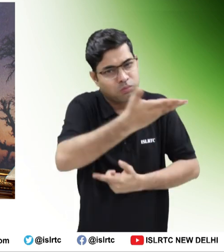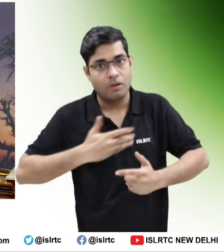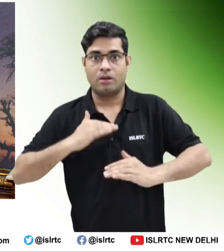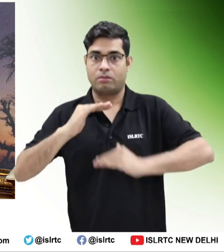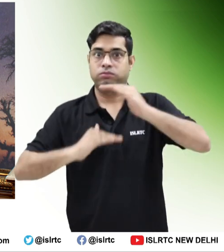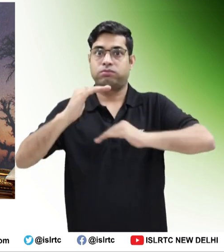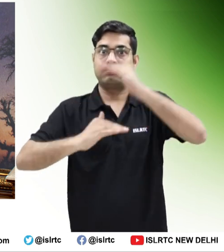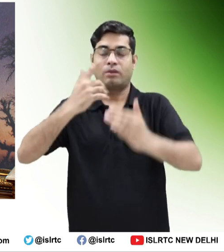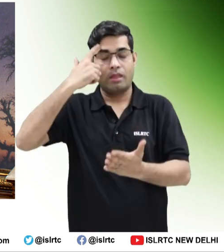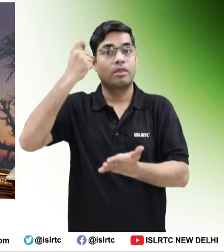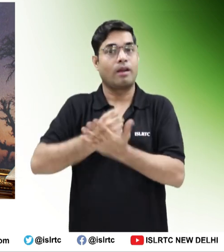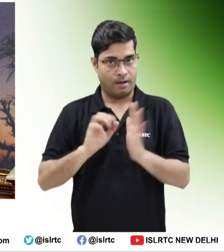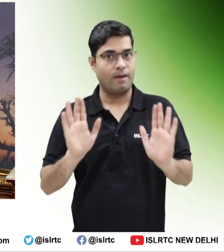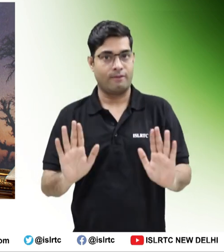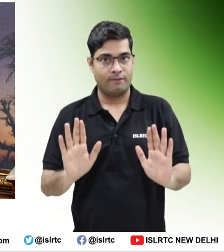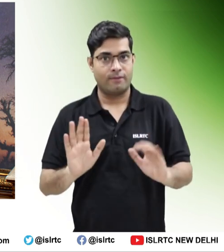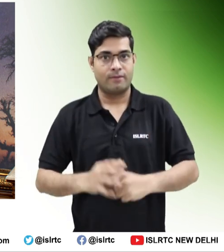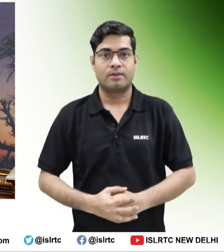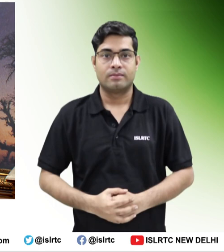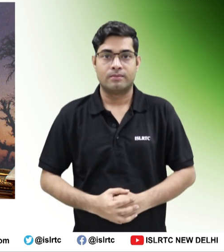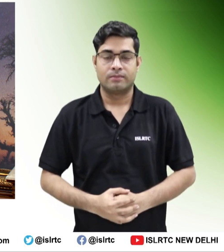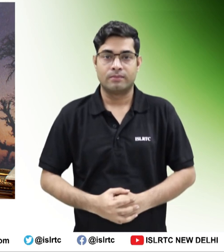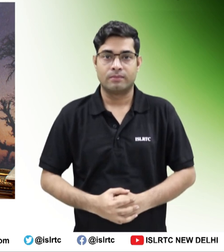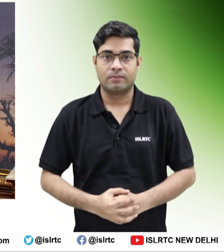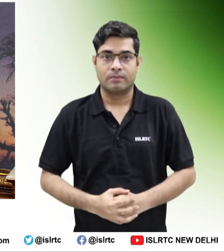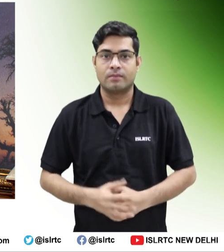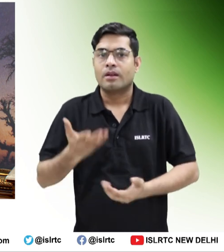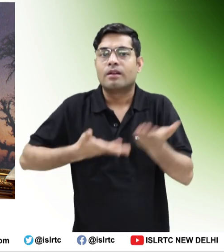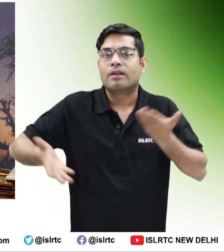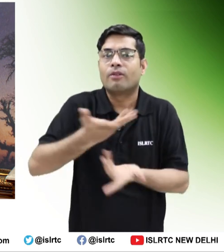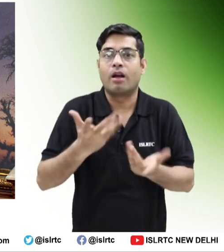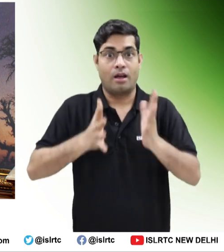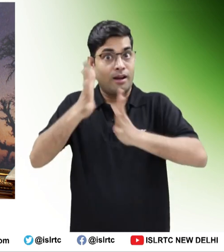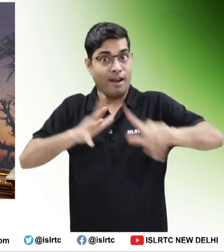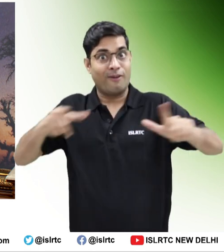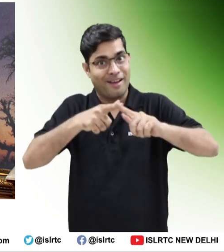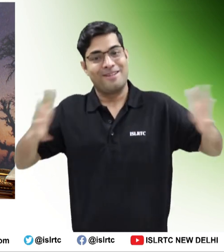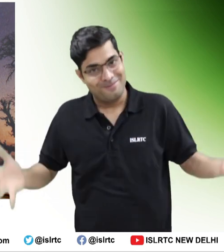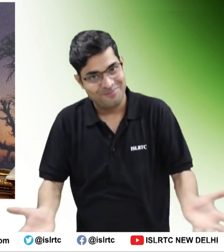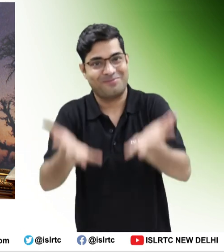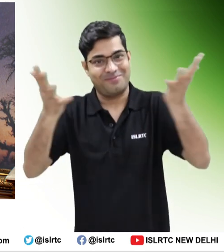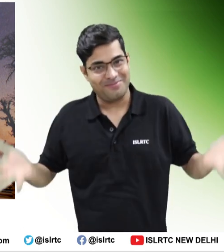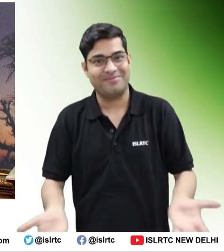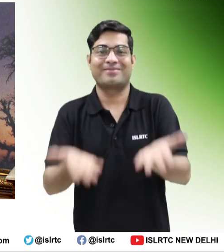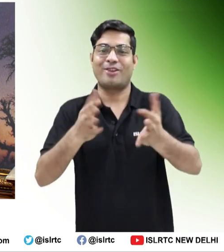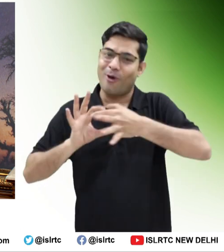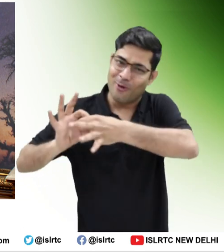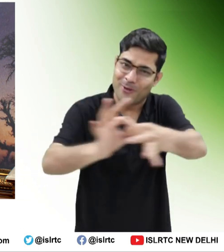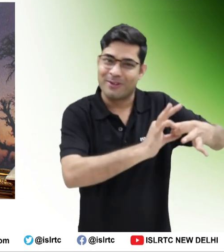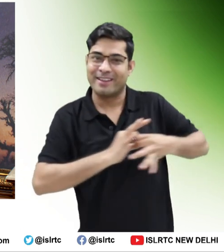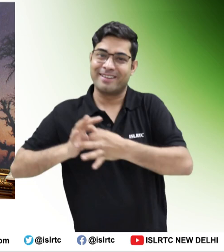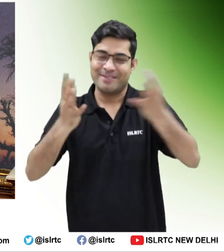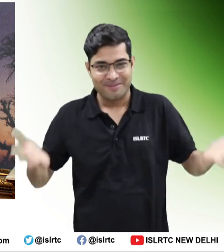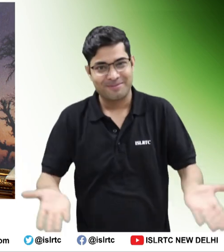आईए हम सब भारतिय मिलकर सांकेतिक भाषा को बड़ावा देने के लिए